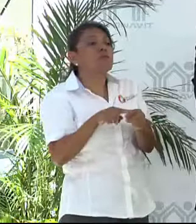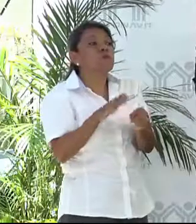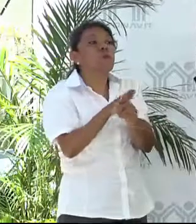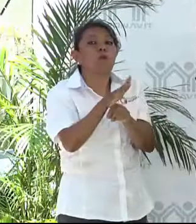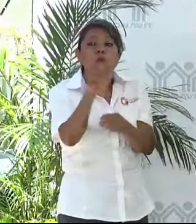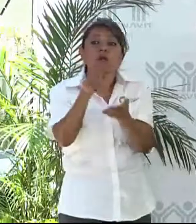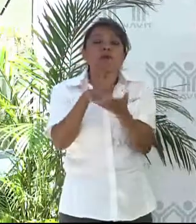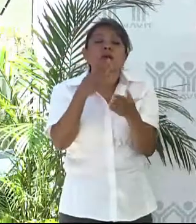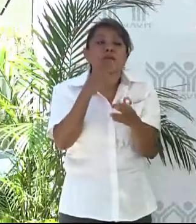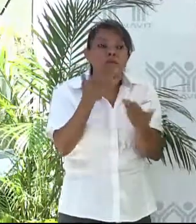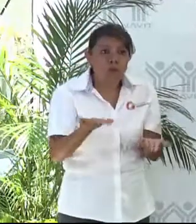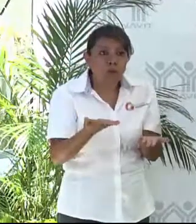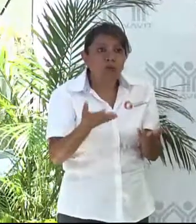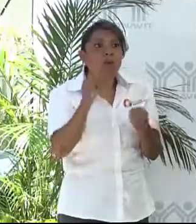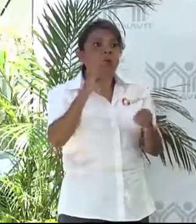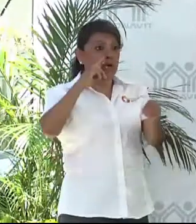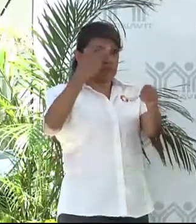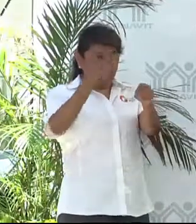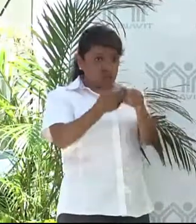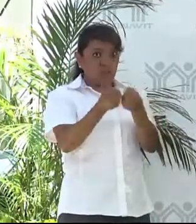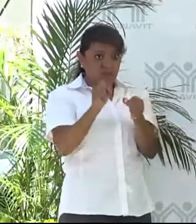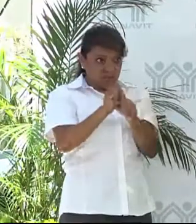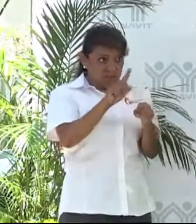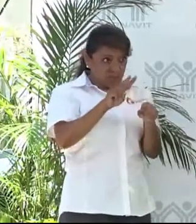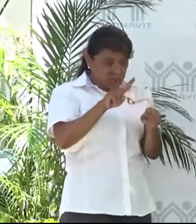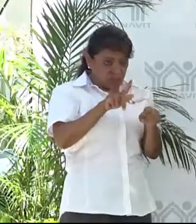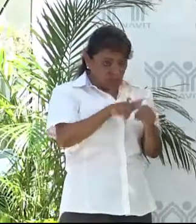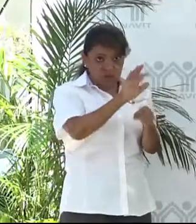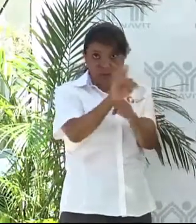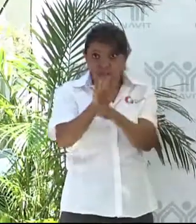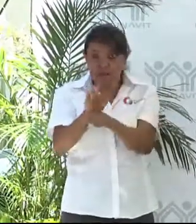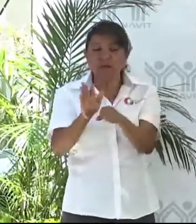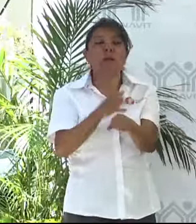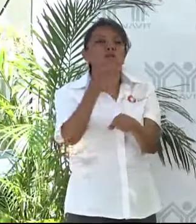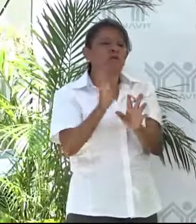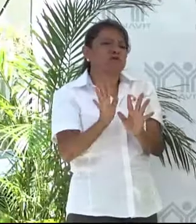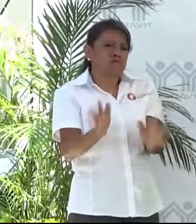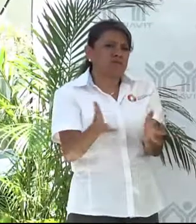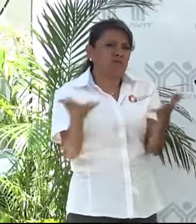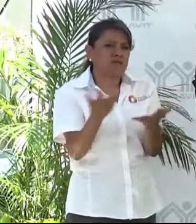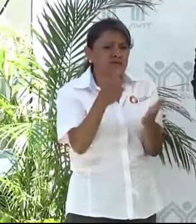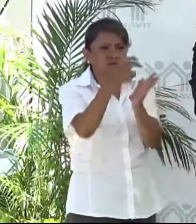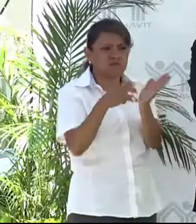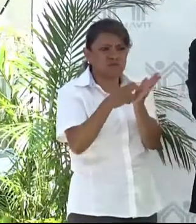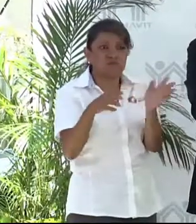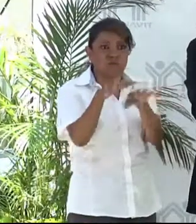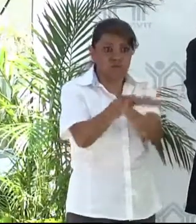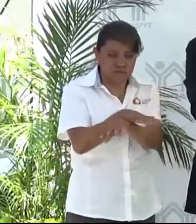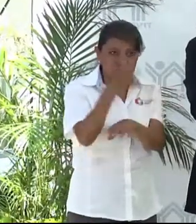y sustentable. En esta rectificación hicimos el plan de ordenación territorial.